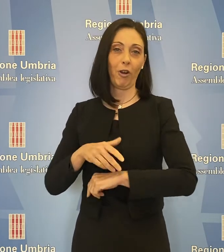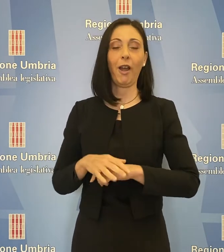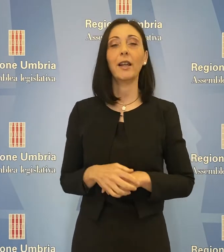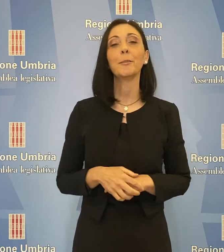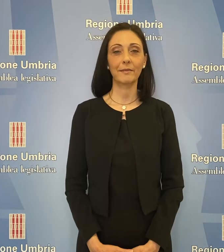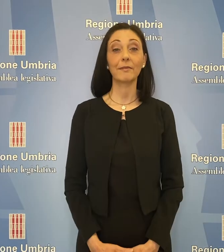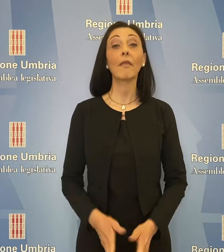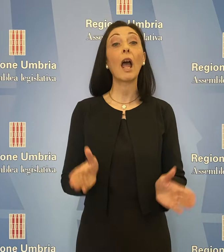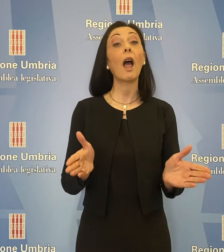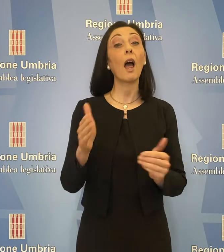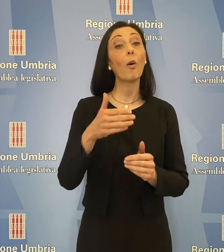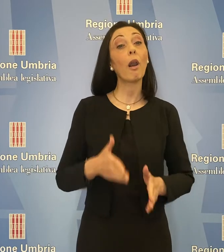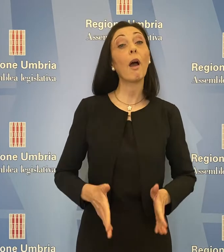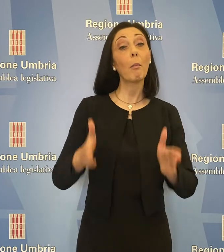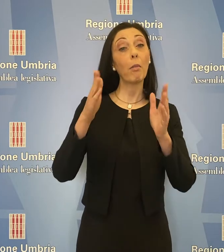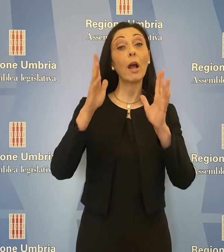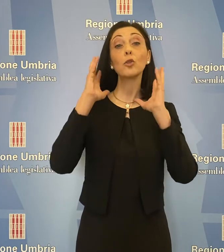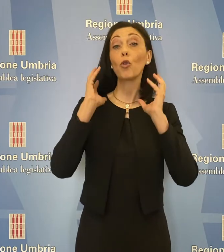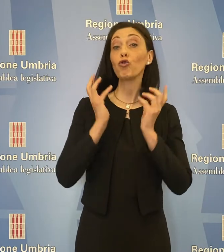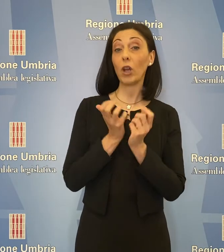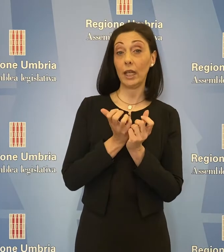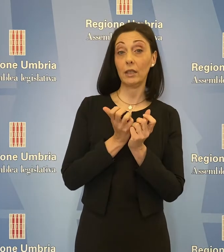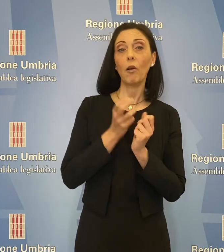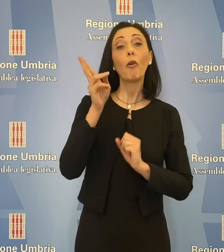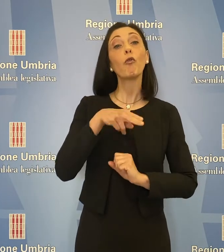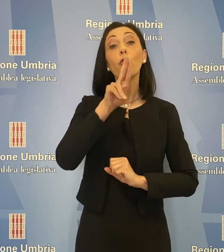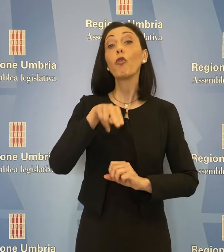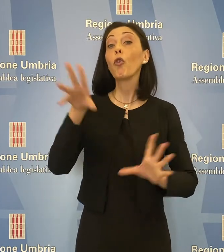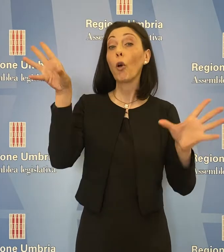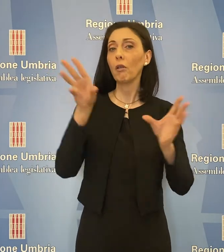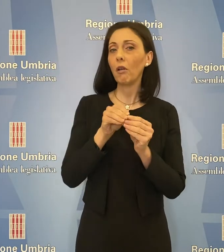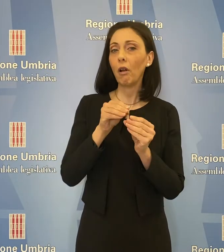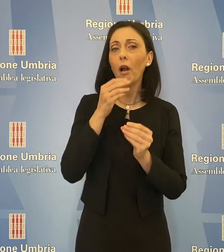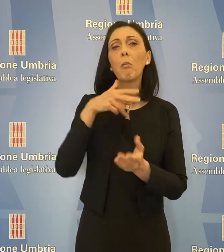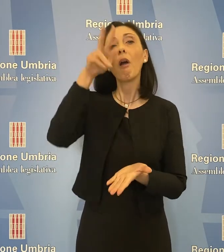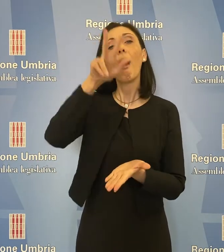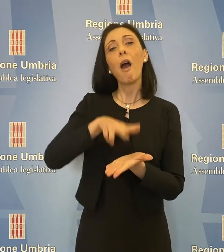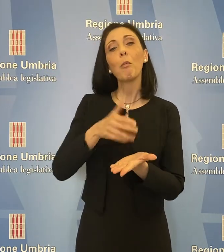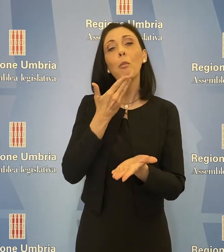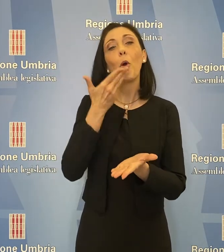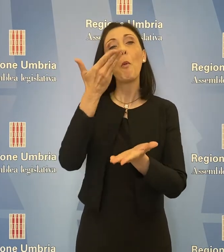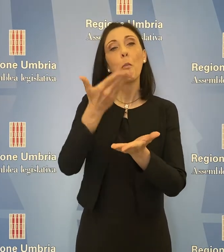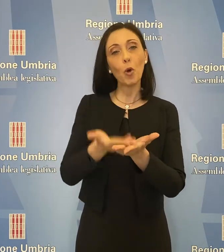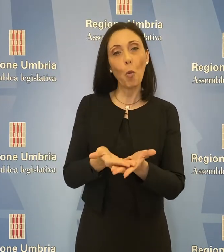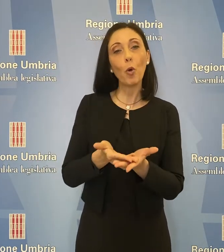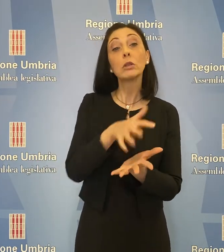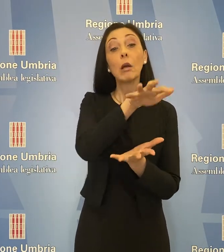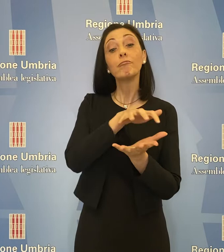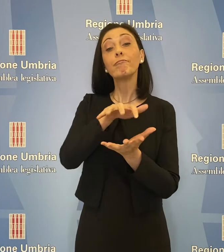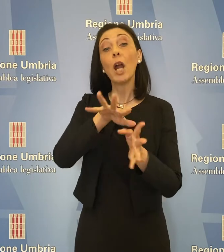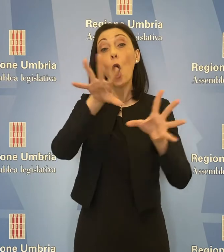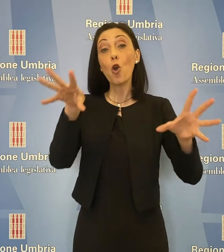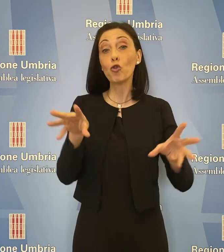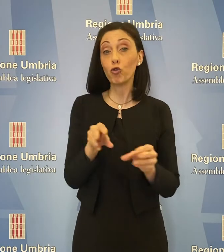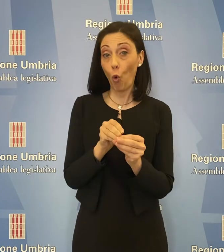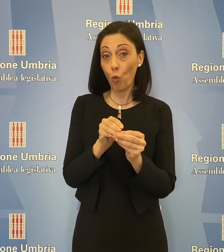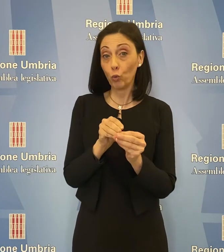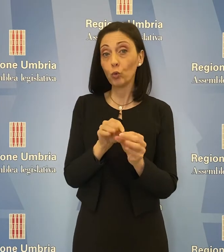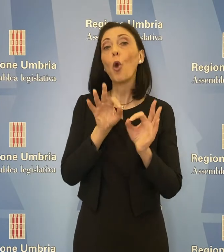L'Aula di Palazzo Cesaroni, con voto unanime, ha approvato una proposta di risoluzione predisposta unitariamente dalla